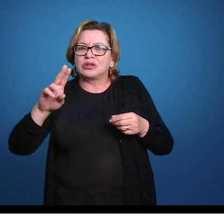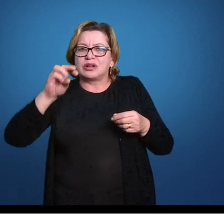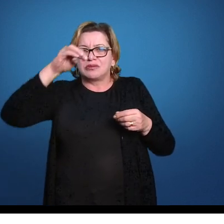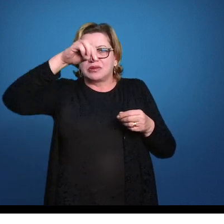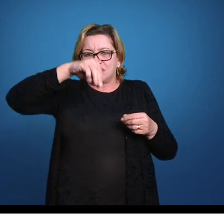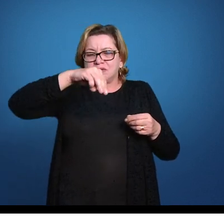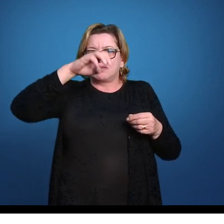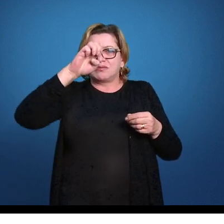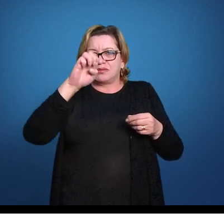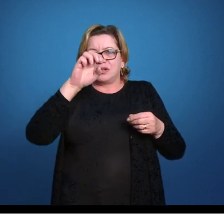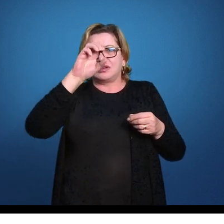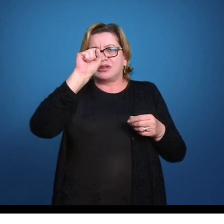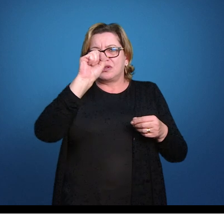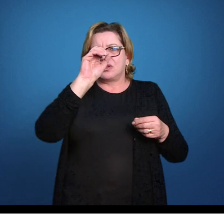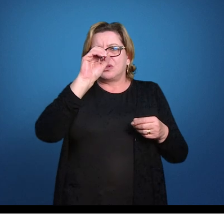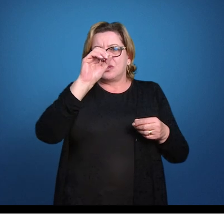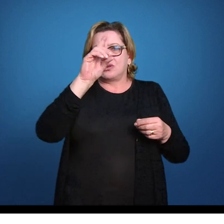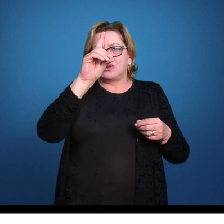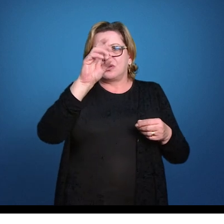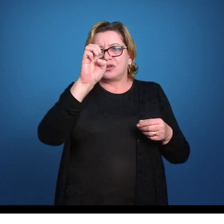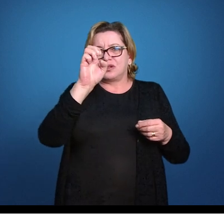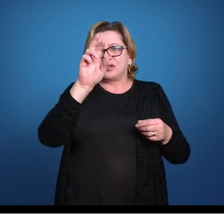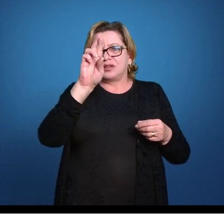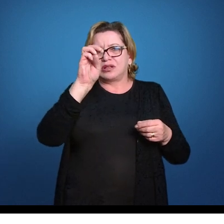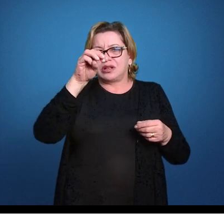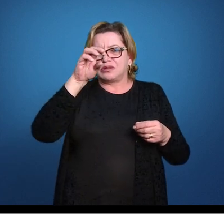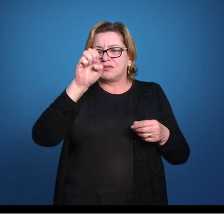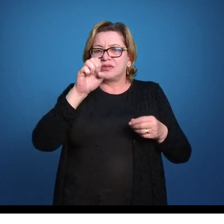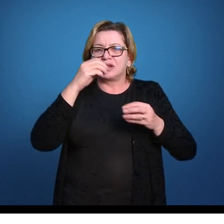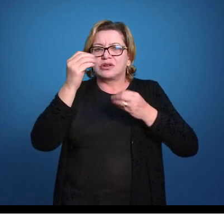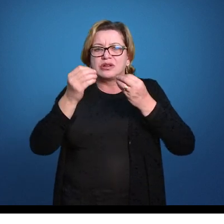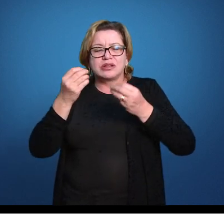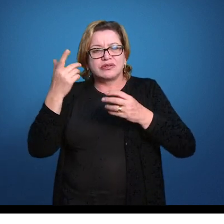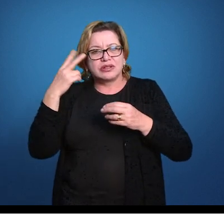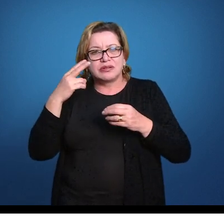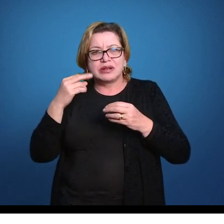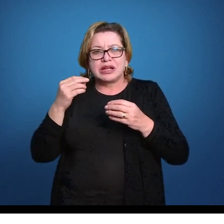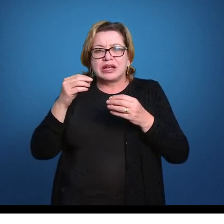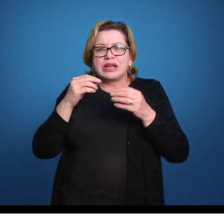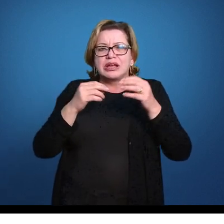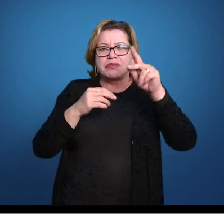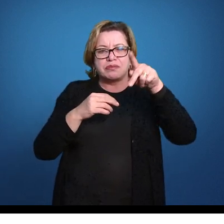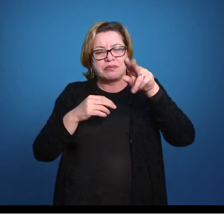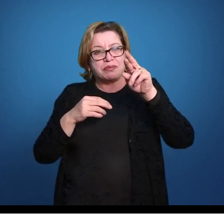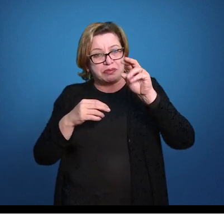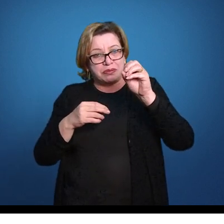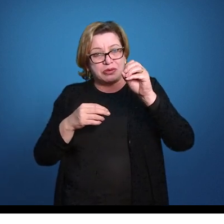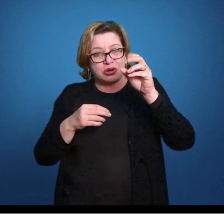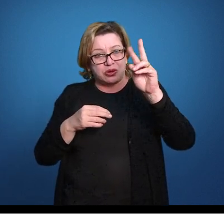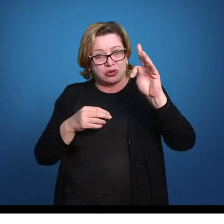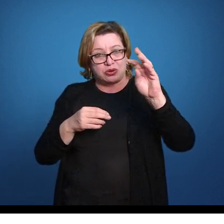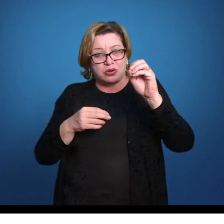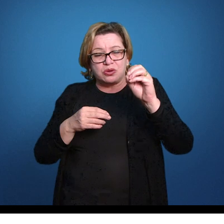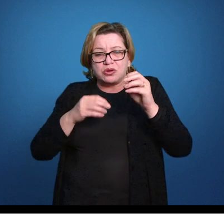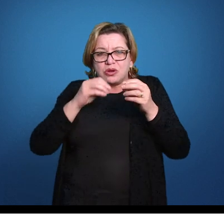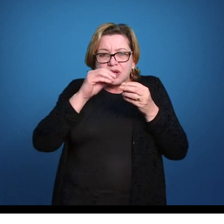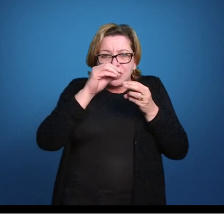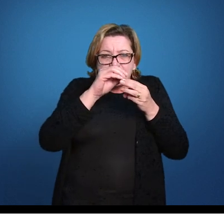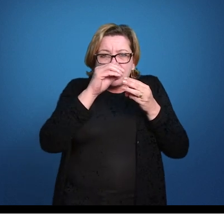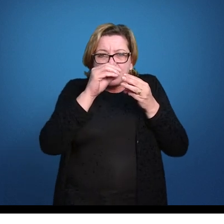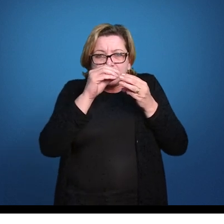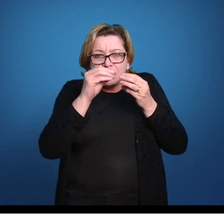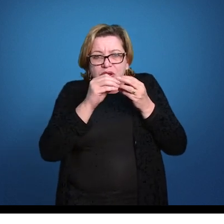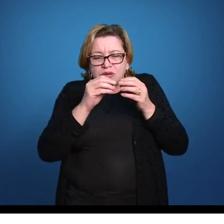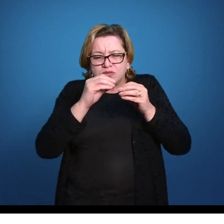mesoderme. Voltando aos animais protostômios, essas poucas células que migram aqui, elas vão aumentar em número e vão ocupar